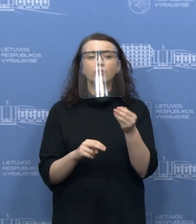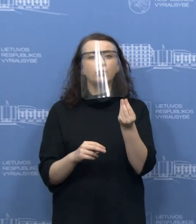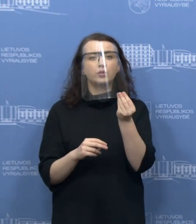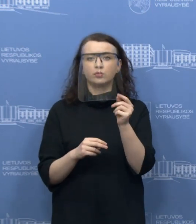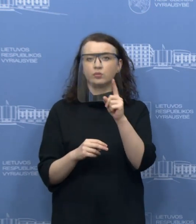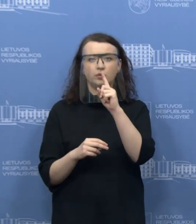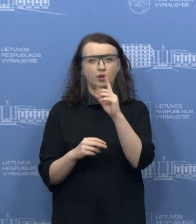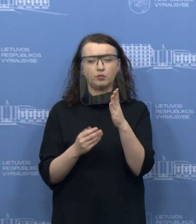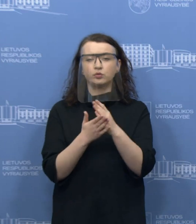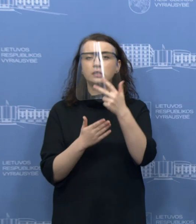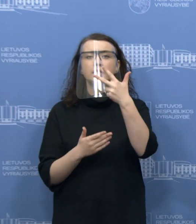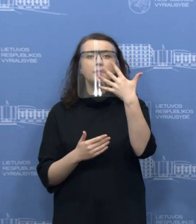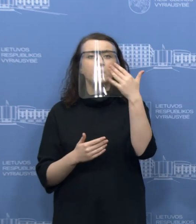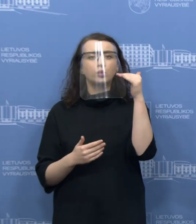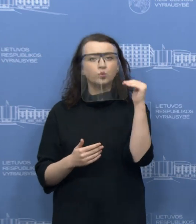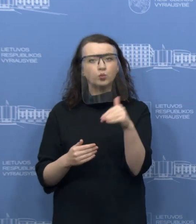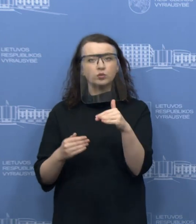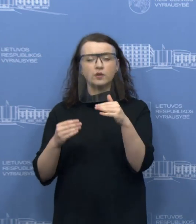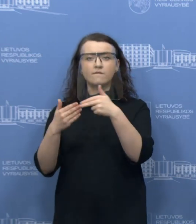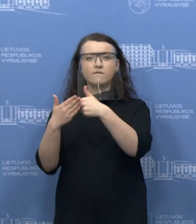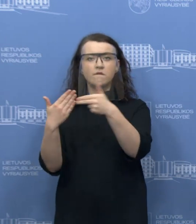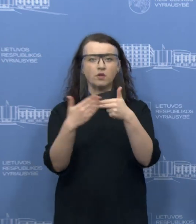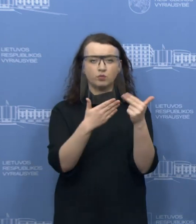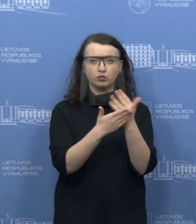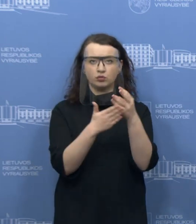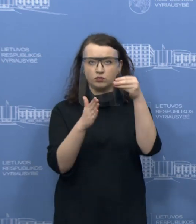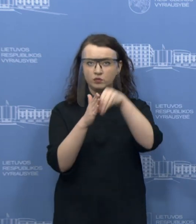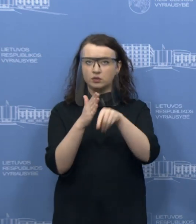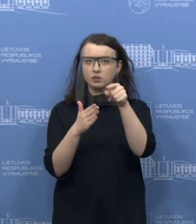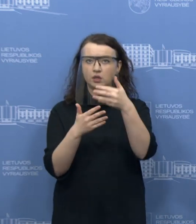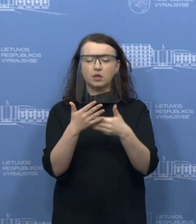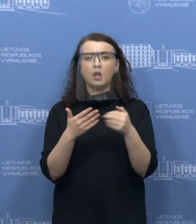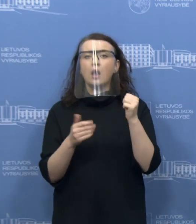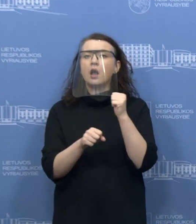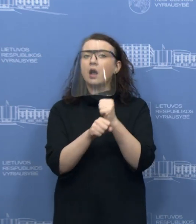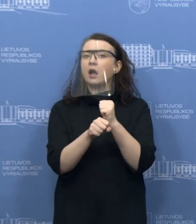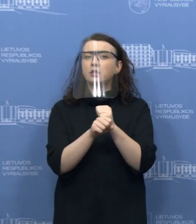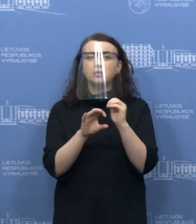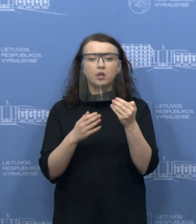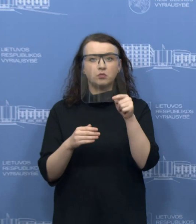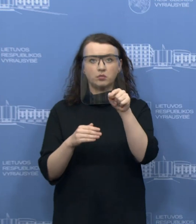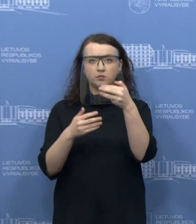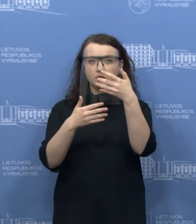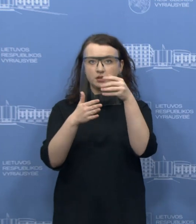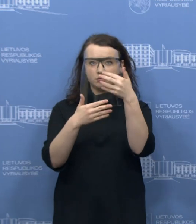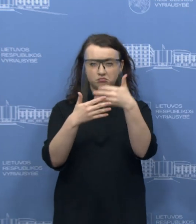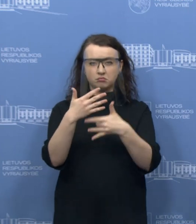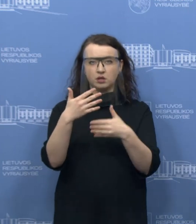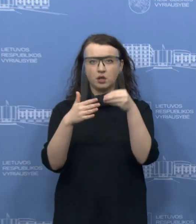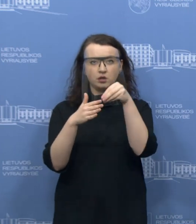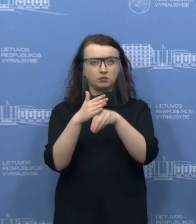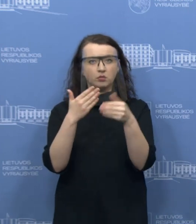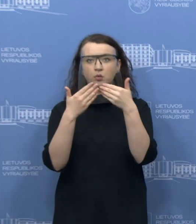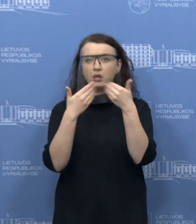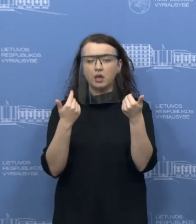sąraše yra 35 tūkstančiai įmonių. Taigi, ką daryti tiems, kurie neranda savas sąrašę, tačiau taip